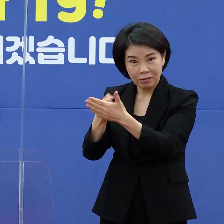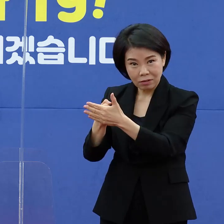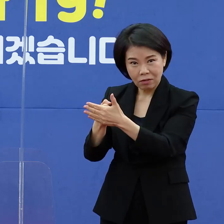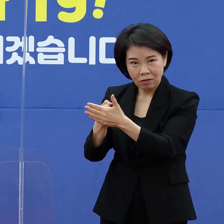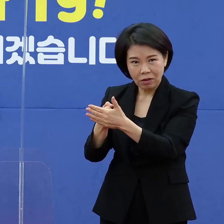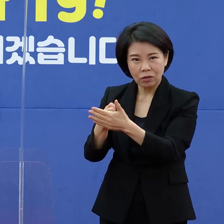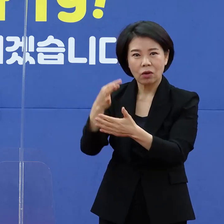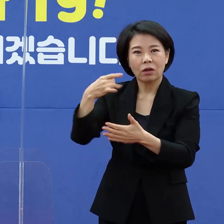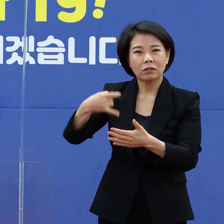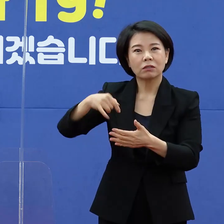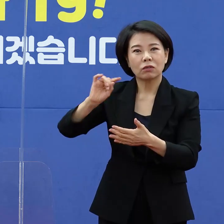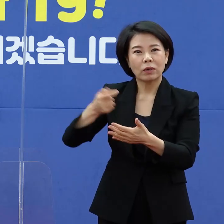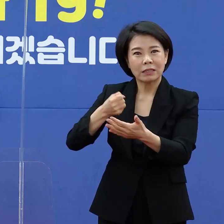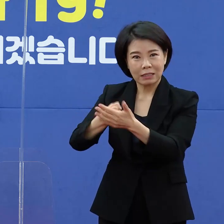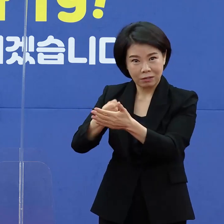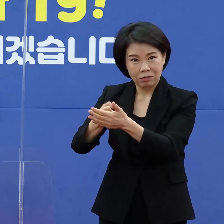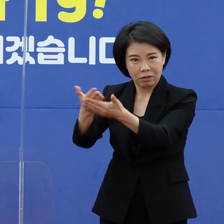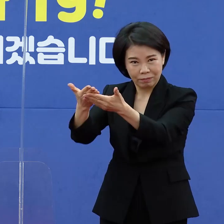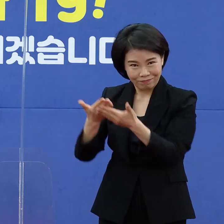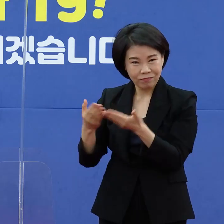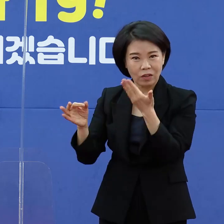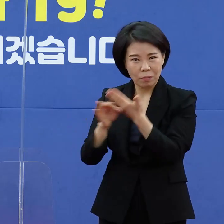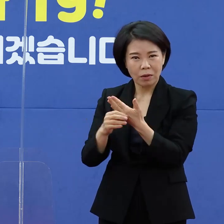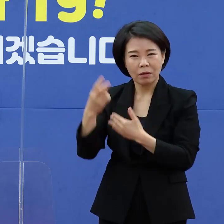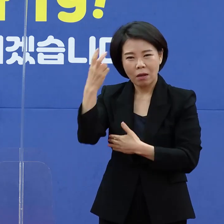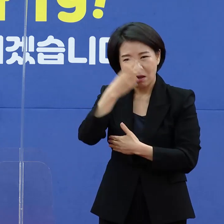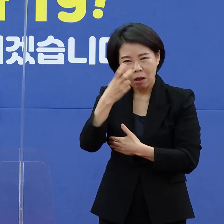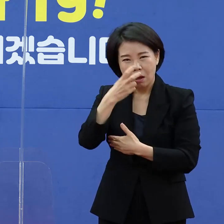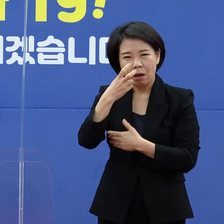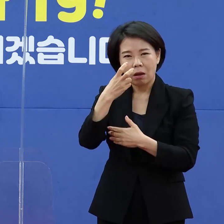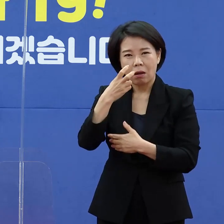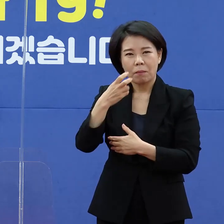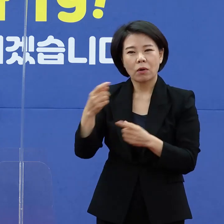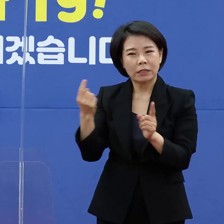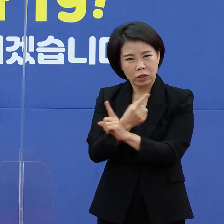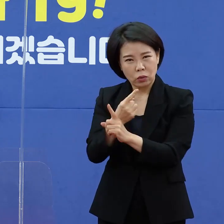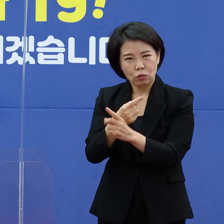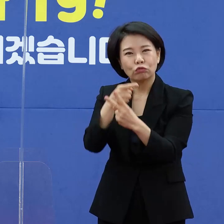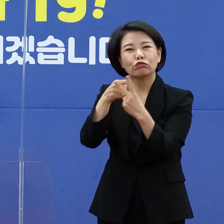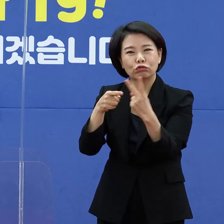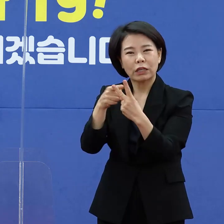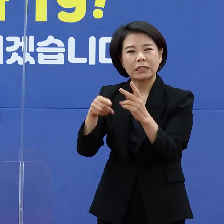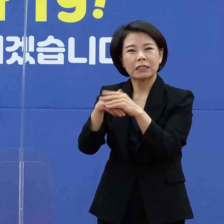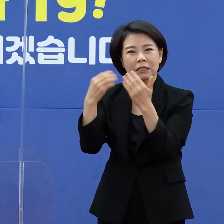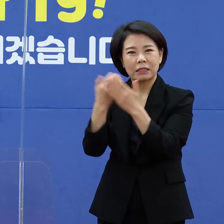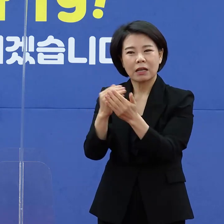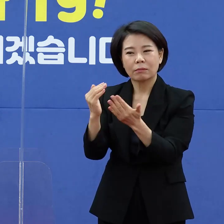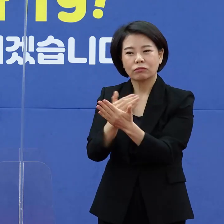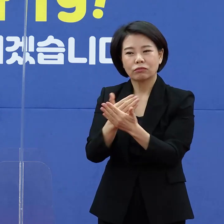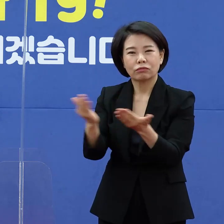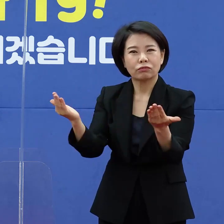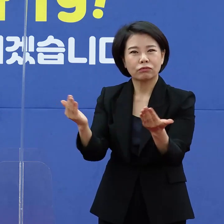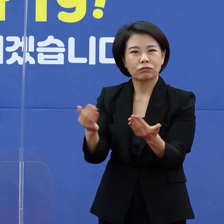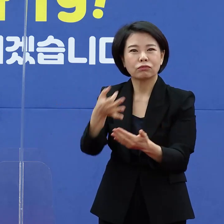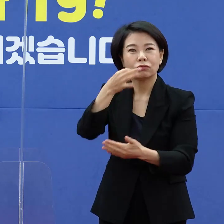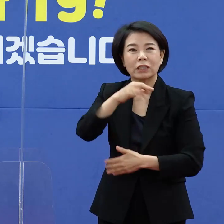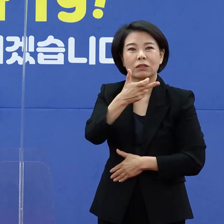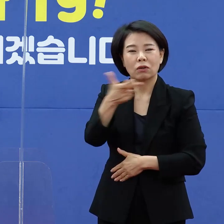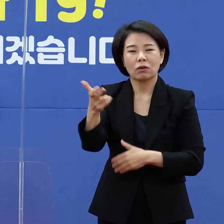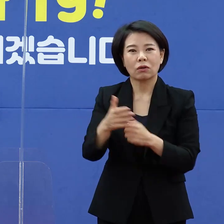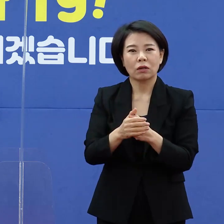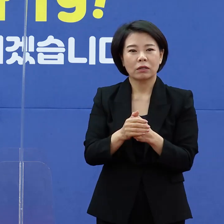병의원들에 의해서 진단, 검사, 치료가 이렇게 분산되는 효과가 있기 때문에